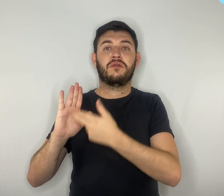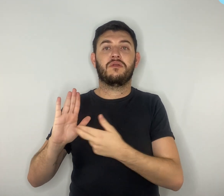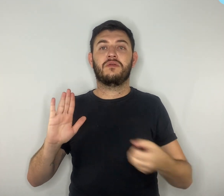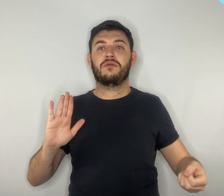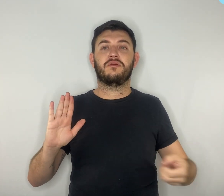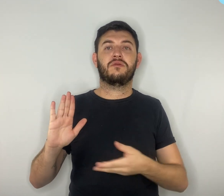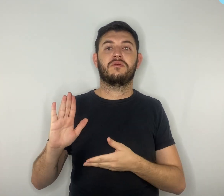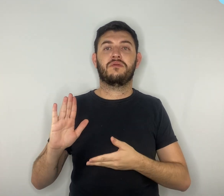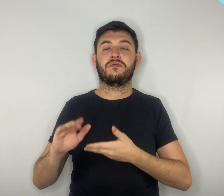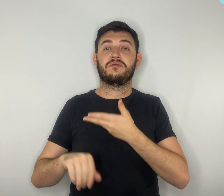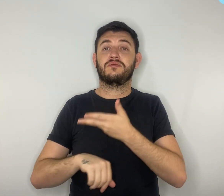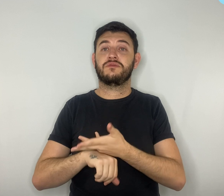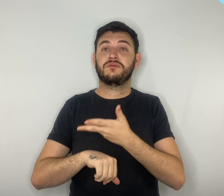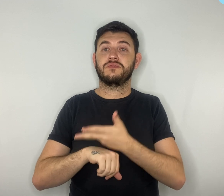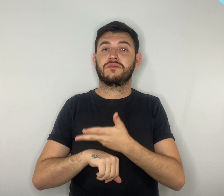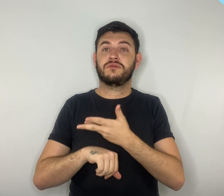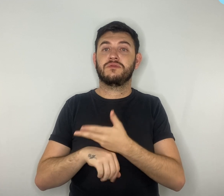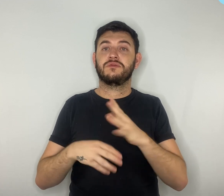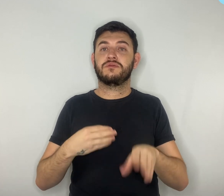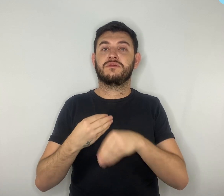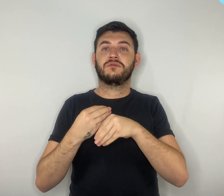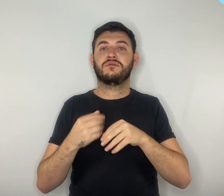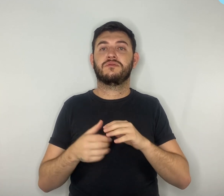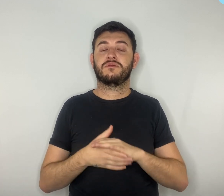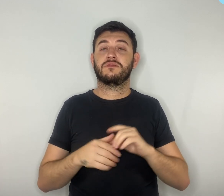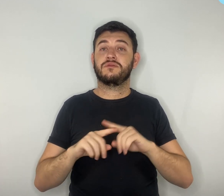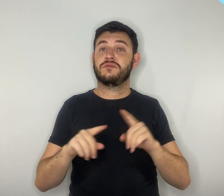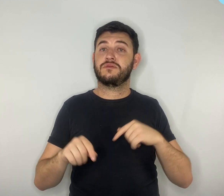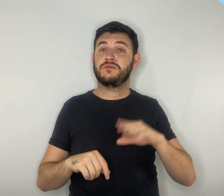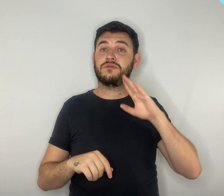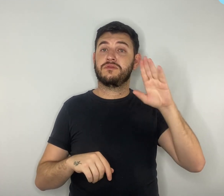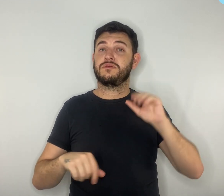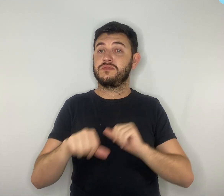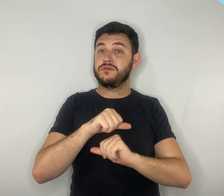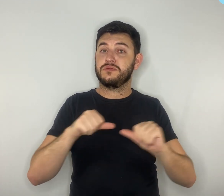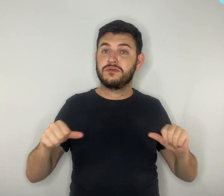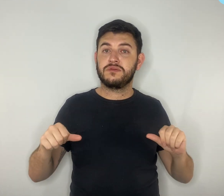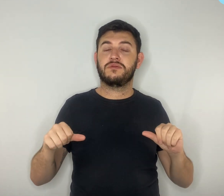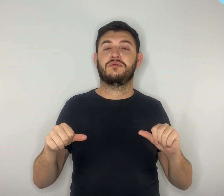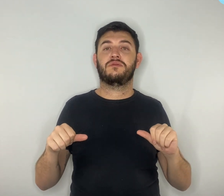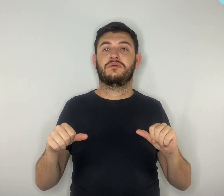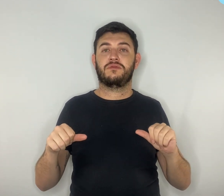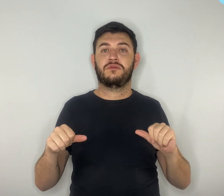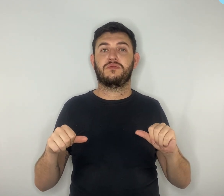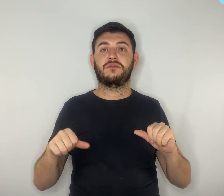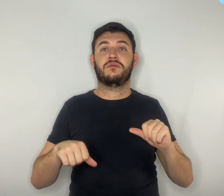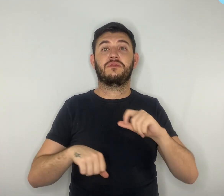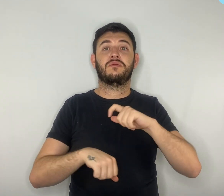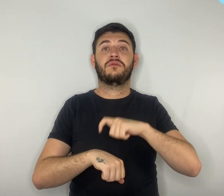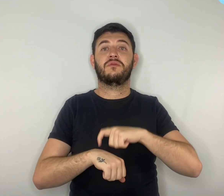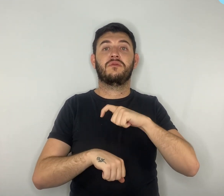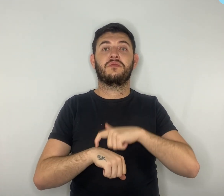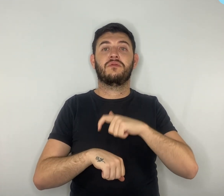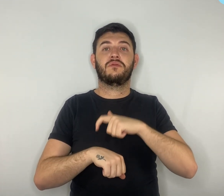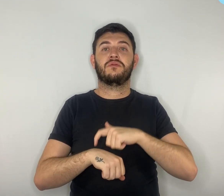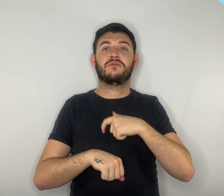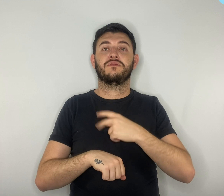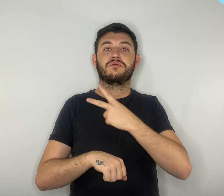itinerários formativos, principal mudança adicionada na reforma feita em 2017